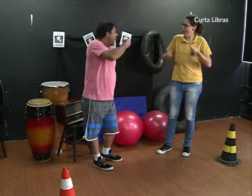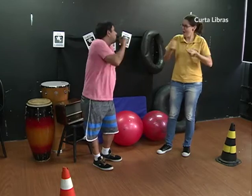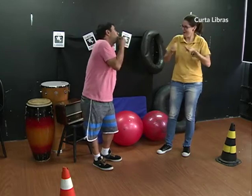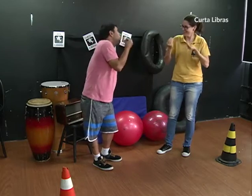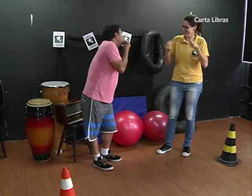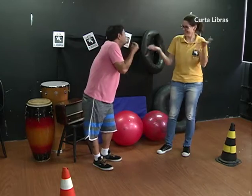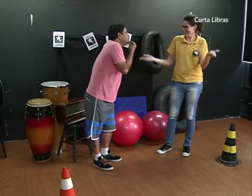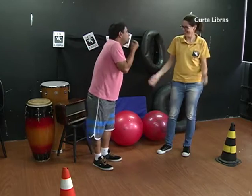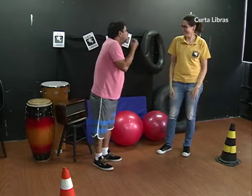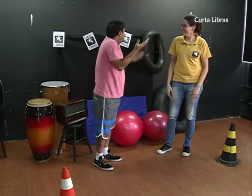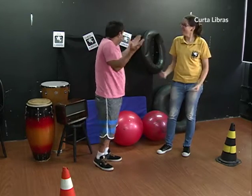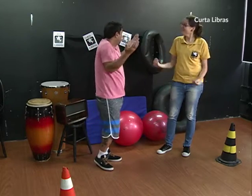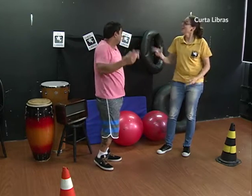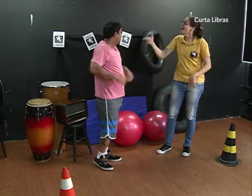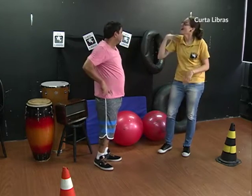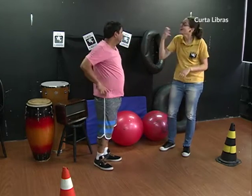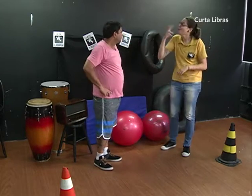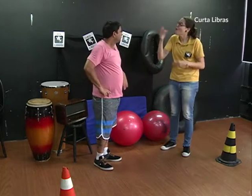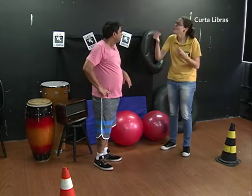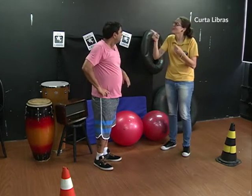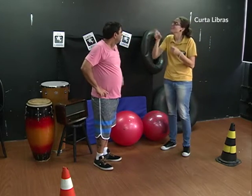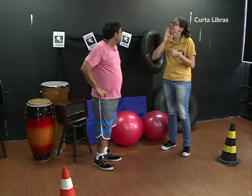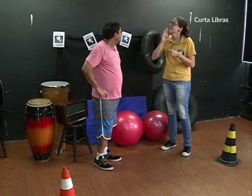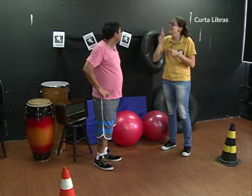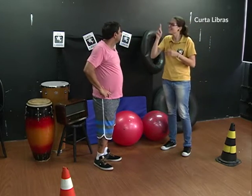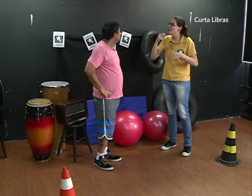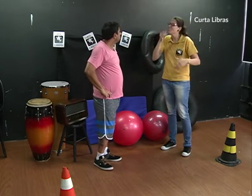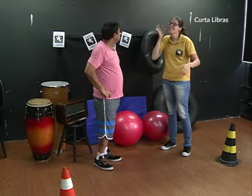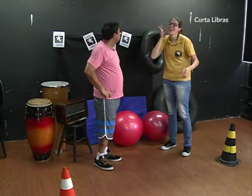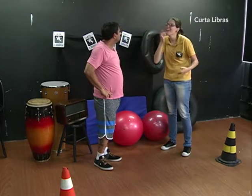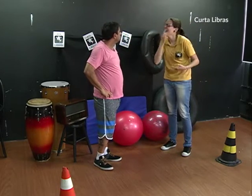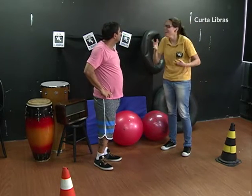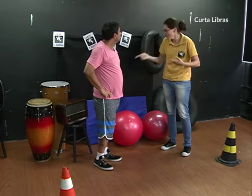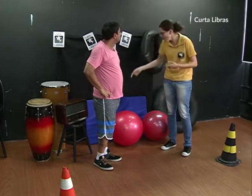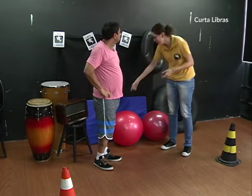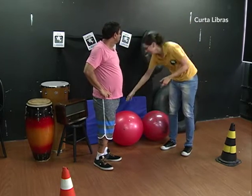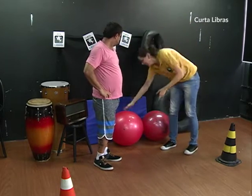Com certeza. Então, faz aquele personagem. Aquele sabe com a bola.